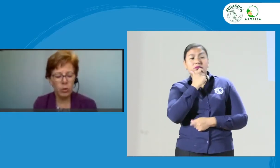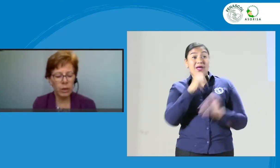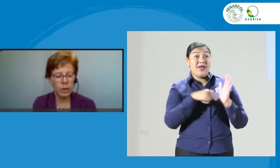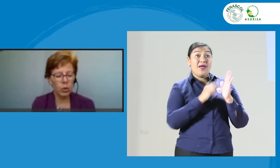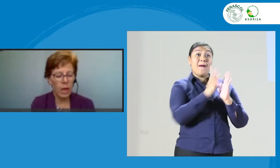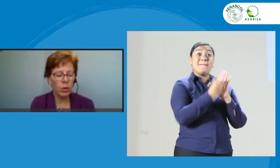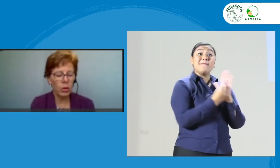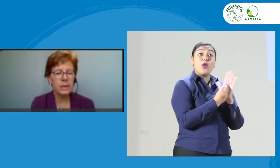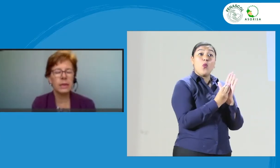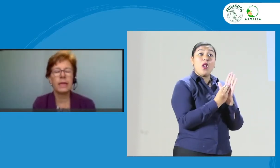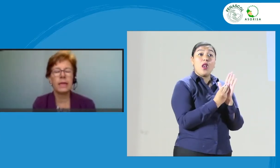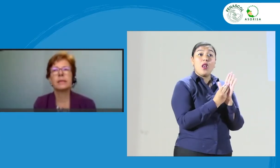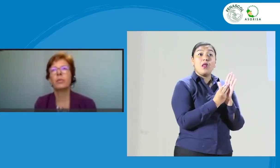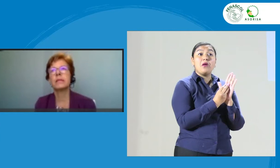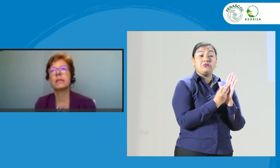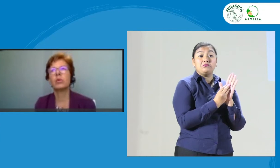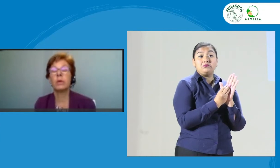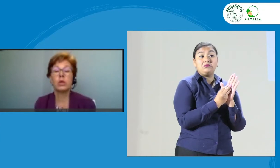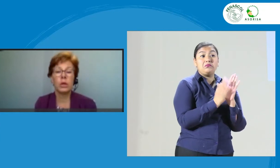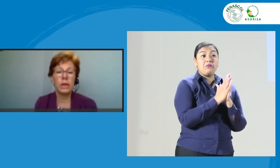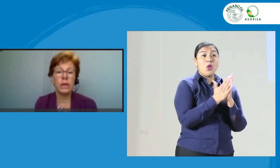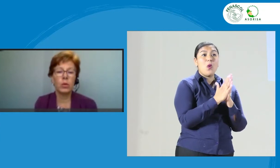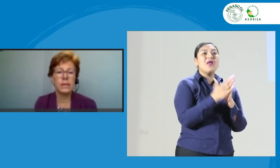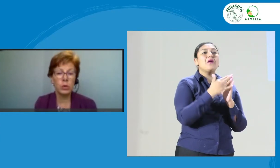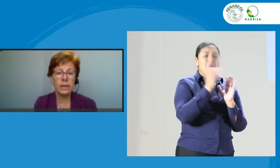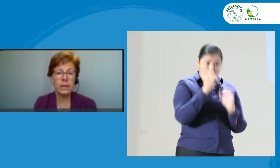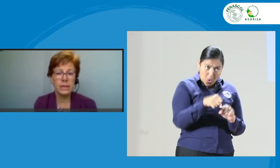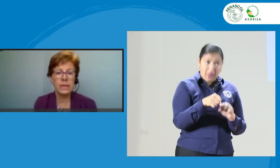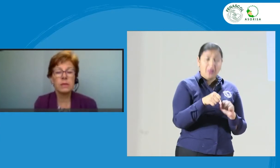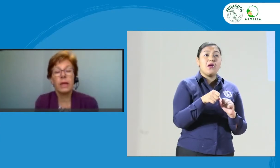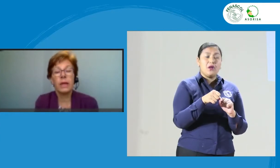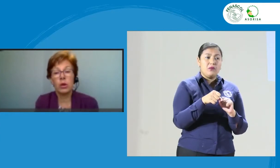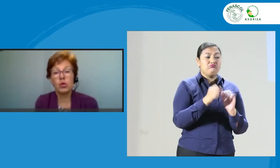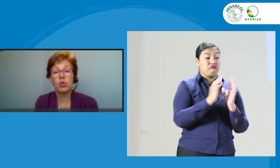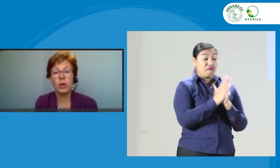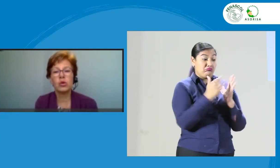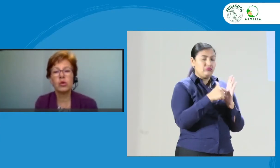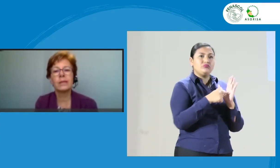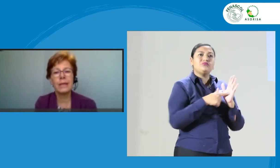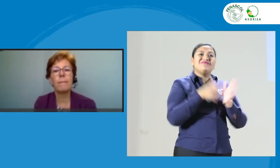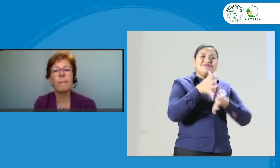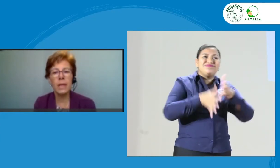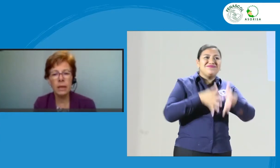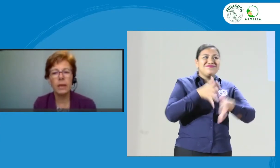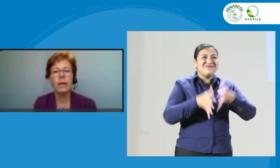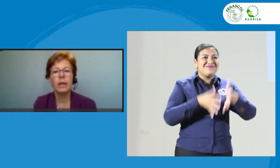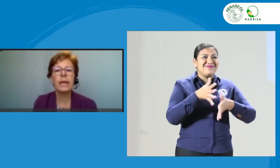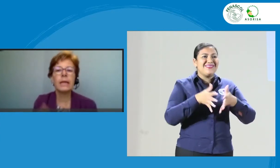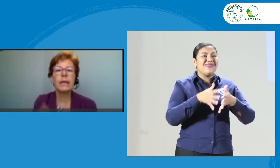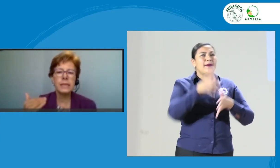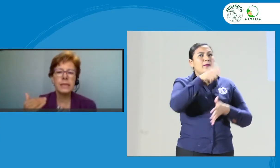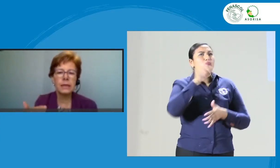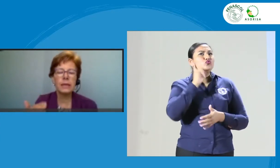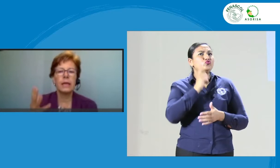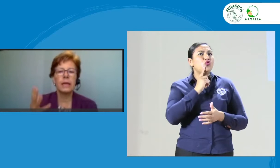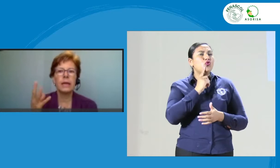momento dado, de él se puede hacer una versión en lengua de señas para que los usuarios sordos también ejerciten el